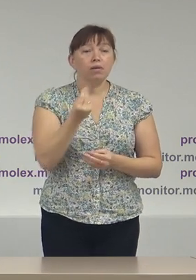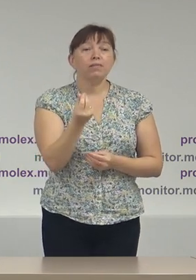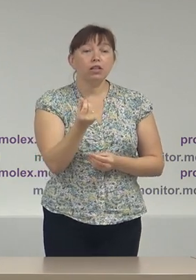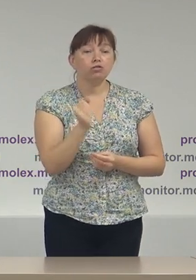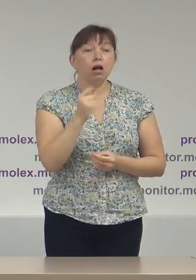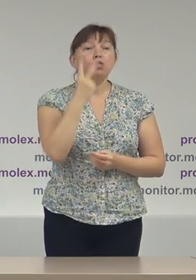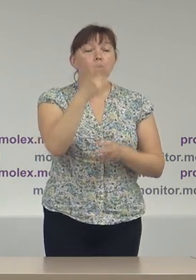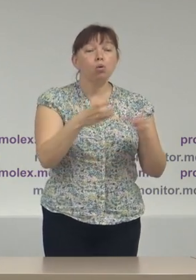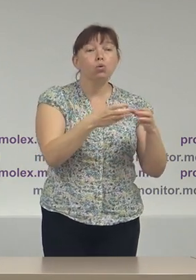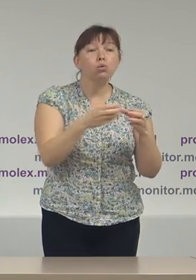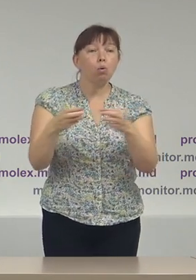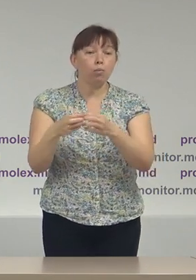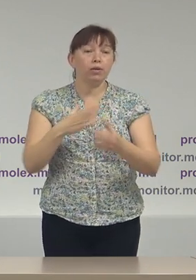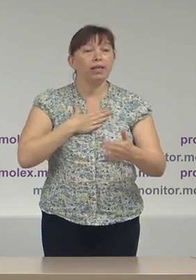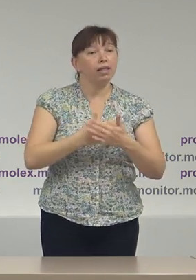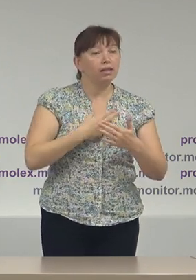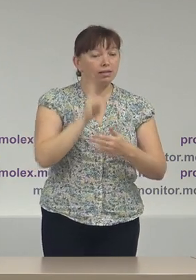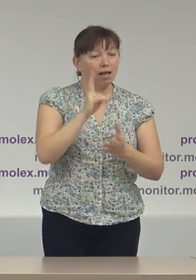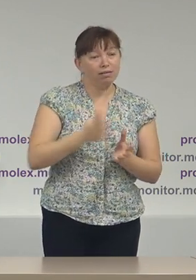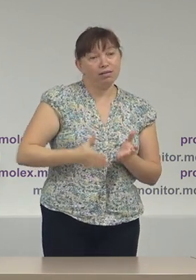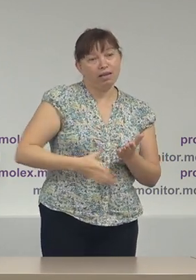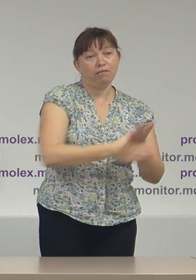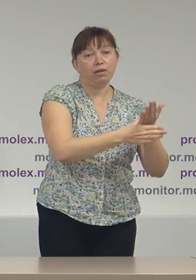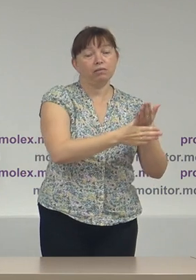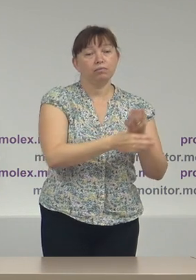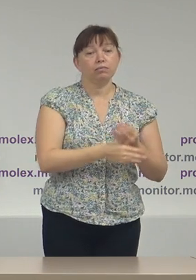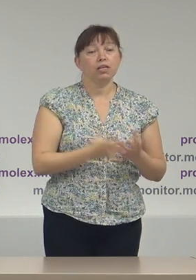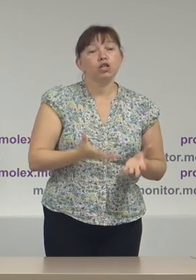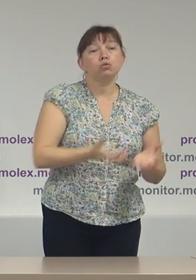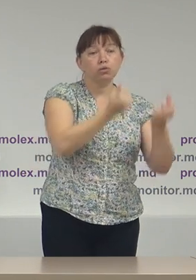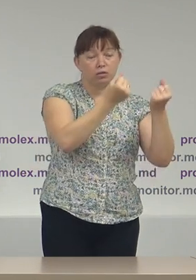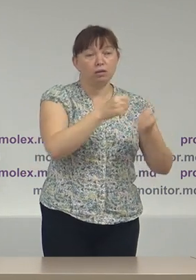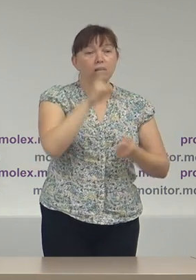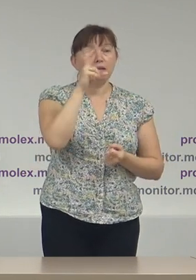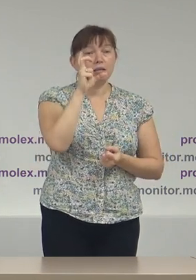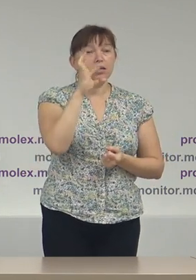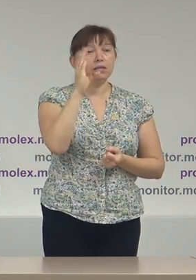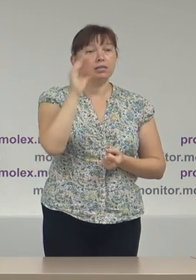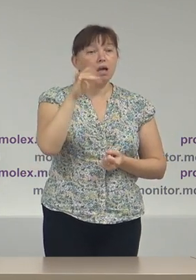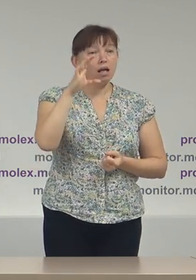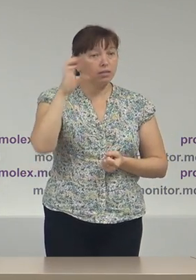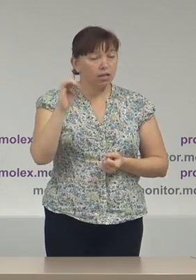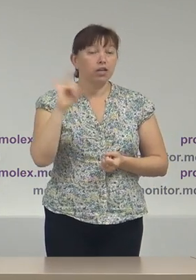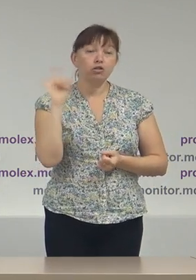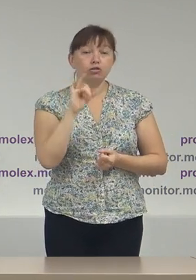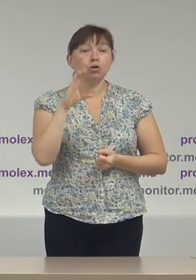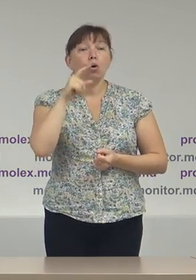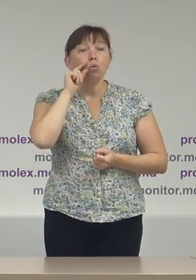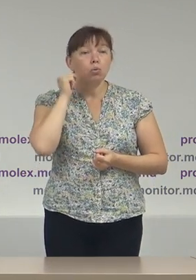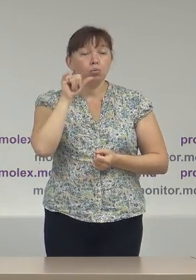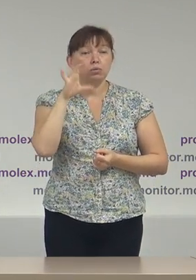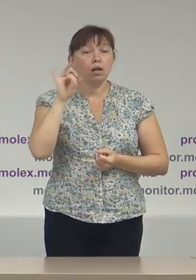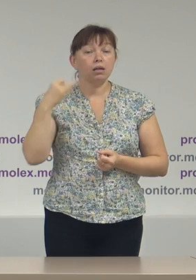a două grupuri a de inițiativă în susținerea domnilor Anastasie și Usatăi, în care Comisia